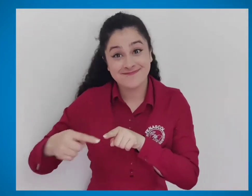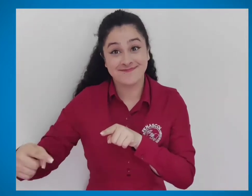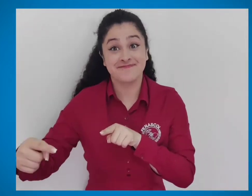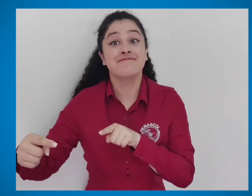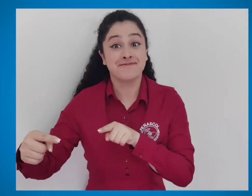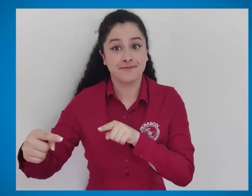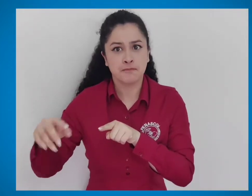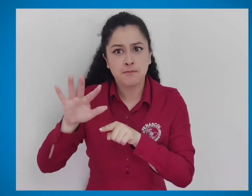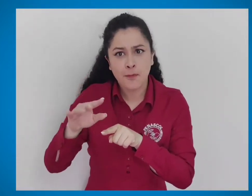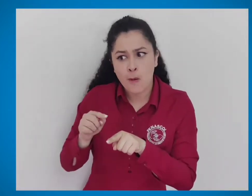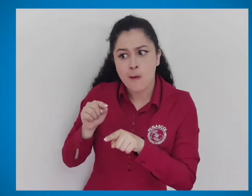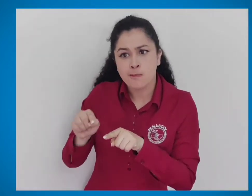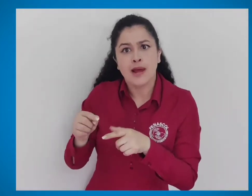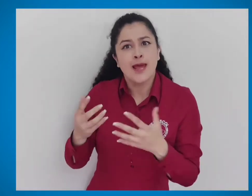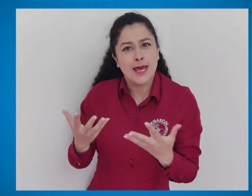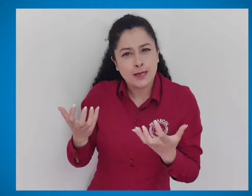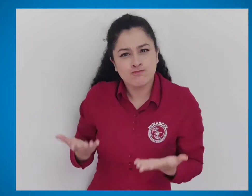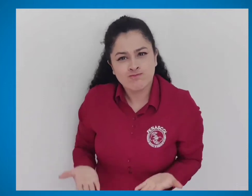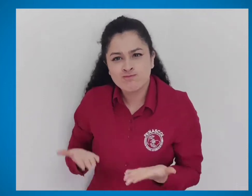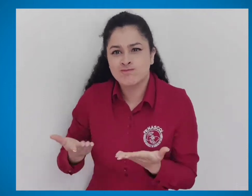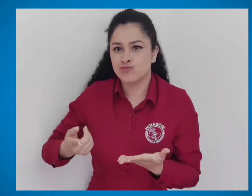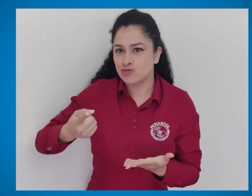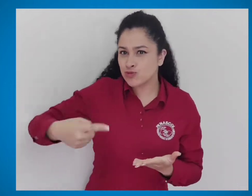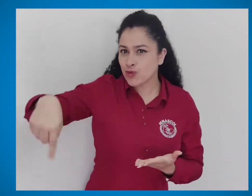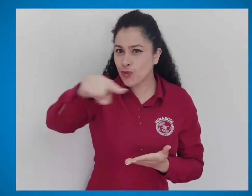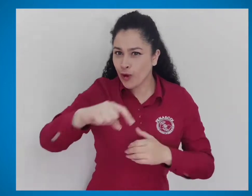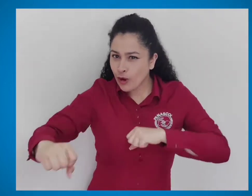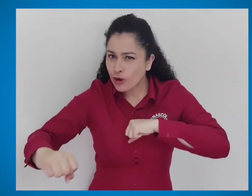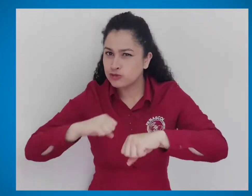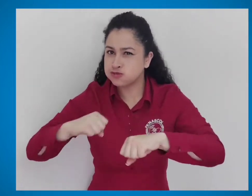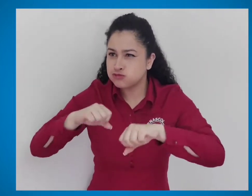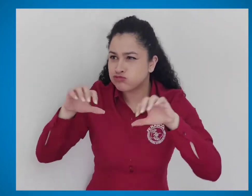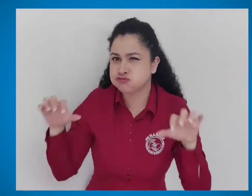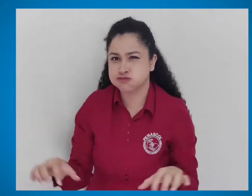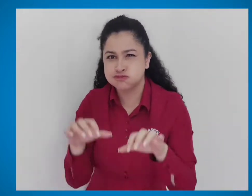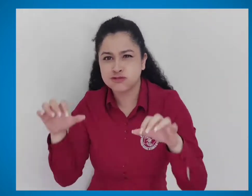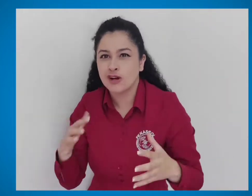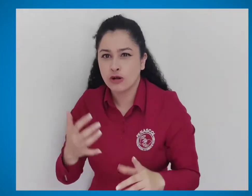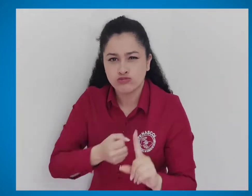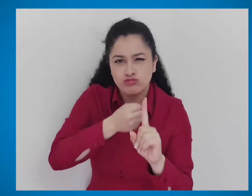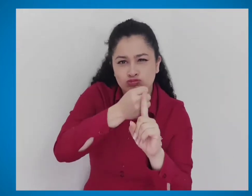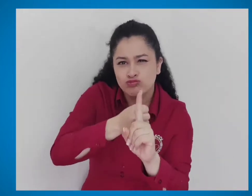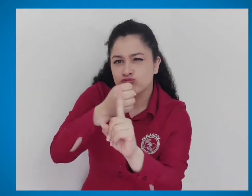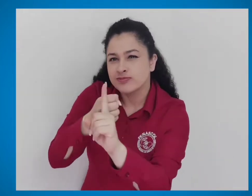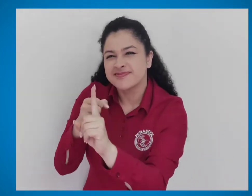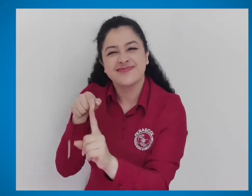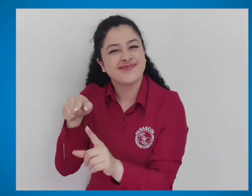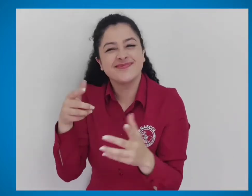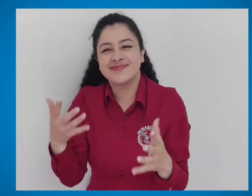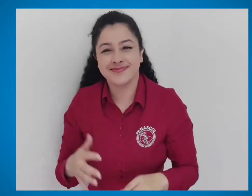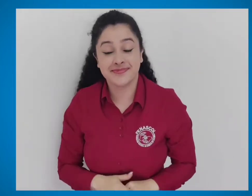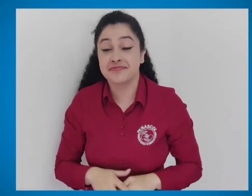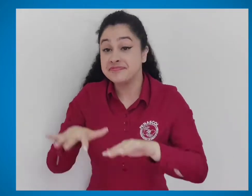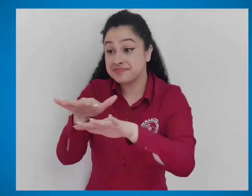Es por eso que invita a las personas a realizar acciones en plazas,